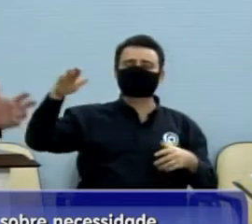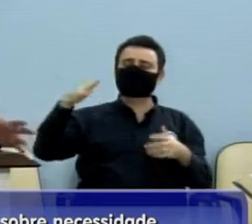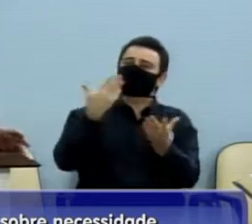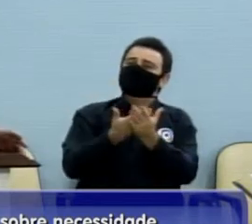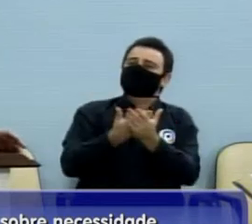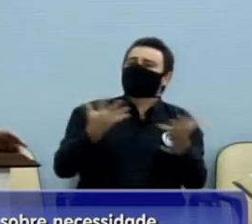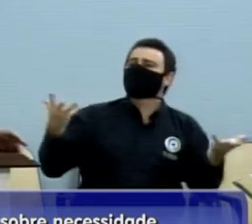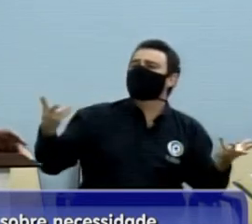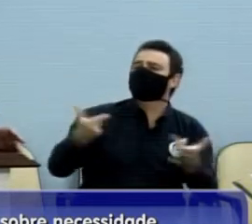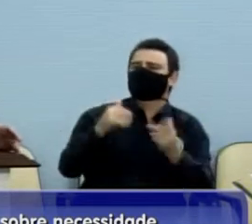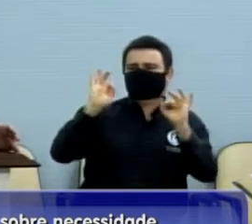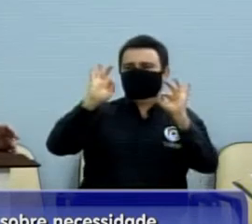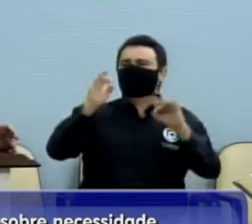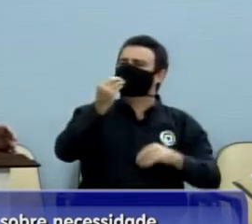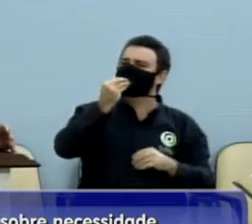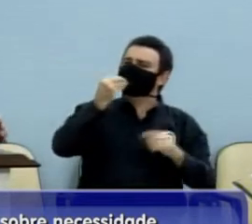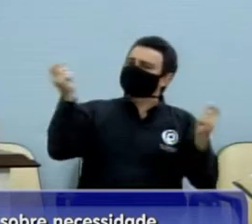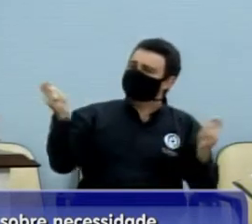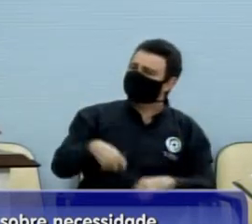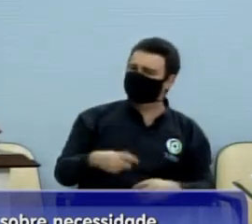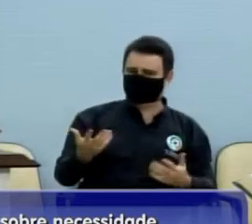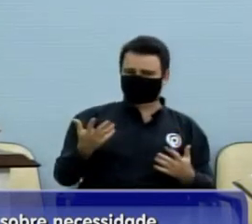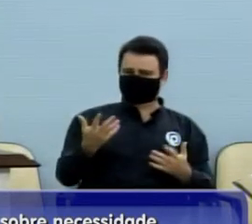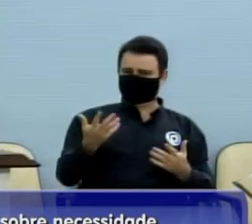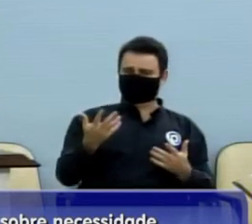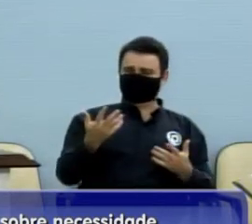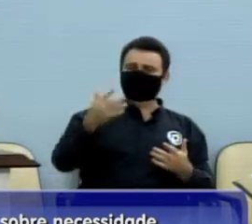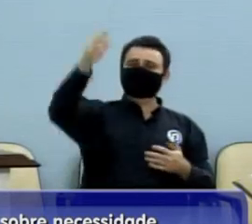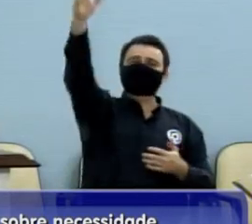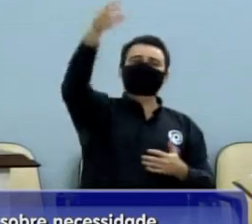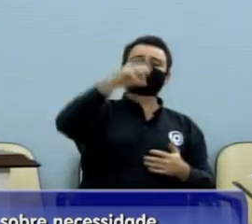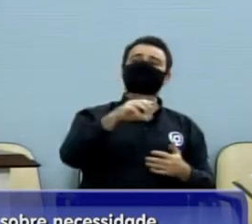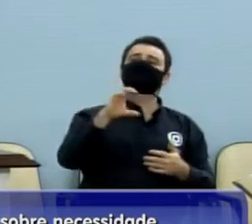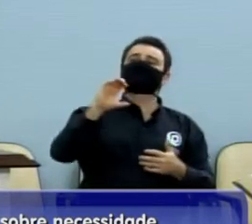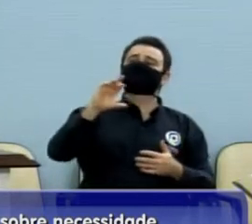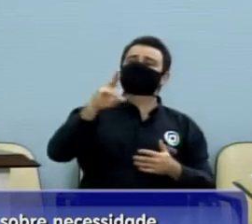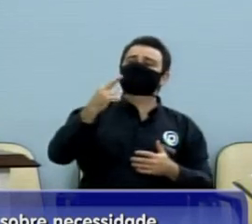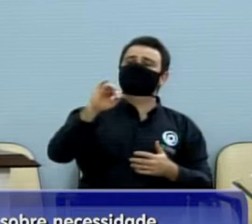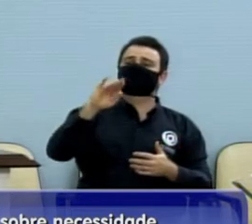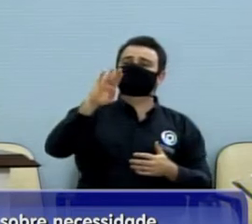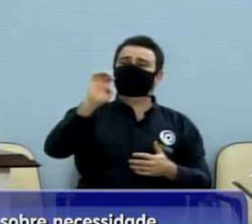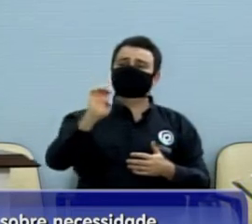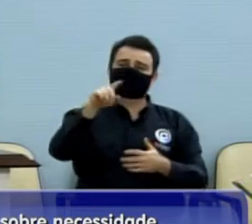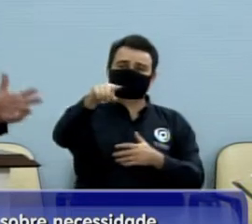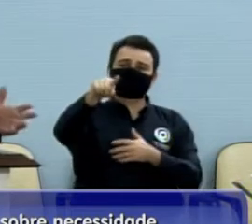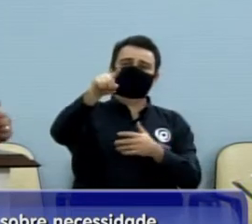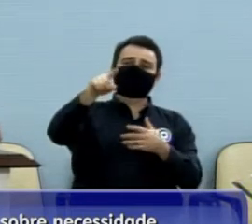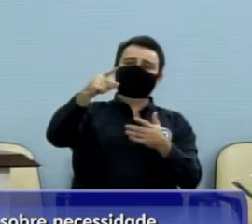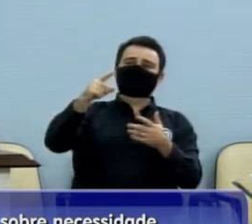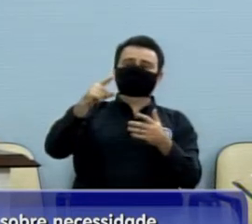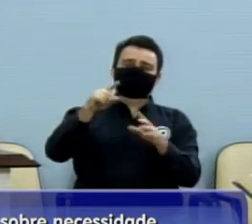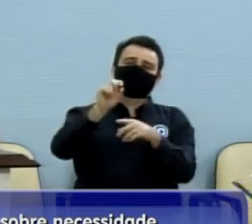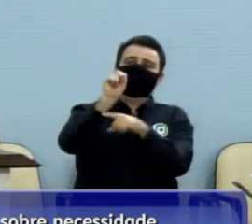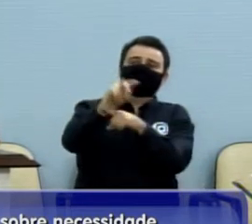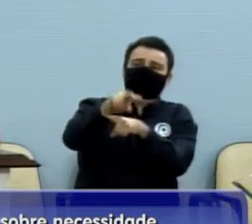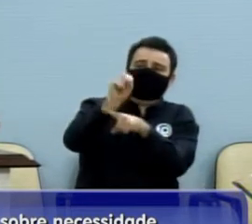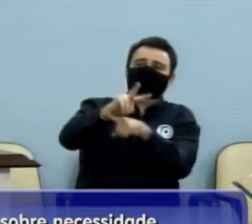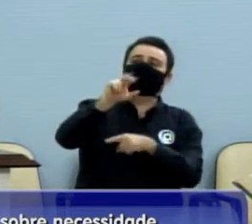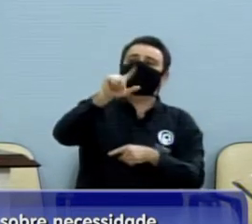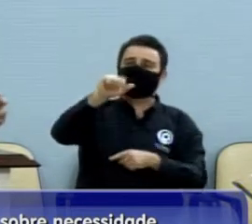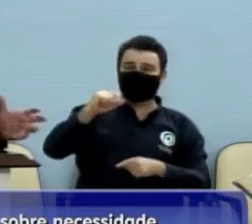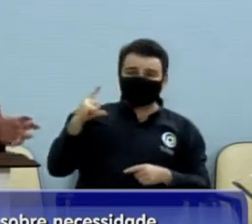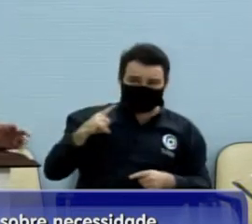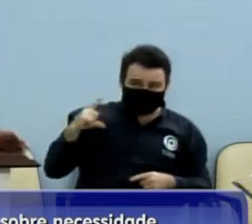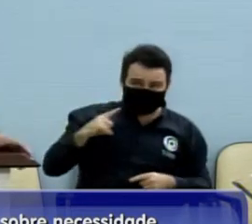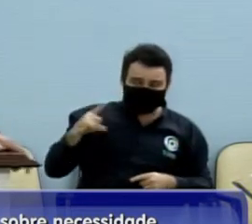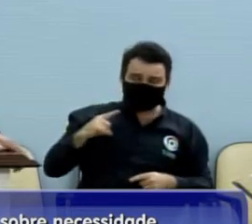está muito ampla, às vezes tem creche que tem que estar sobrando vaga, mas a questão da região leste, região norte da nossa cidade, é